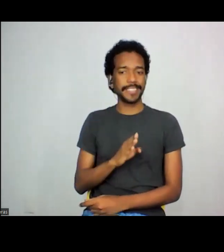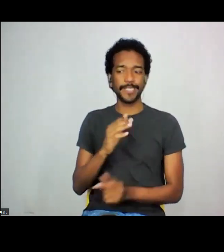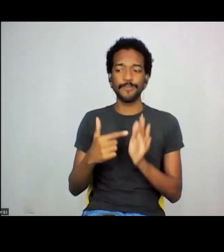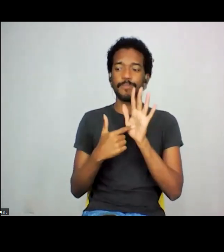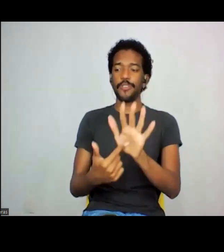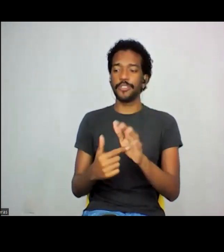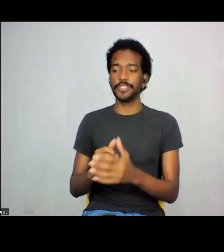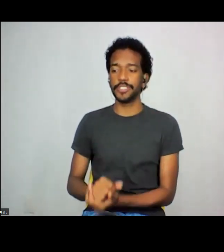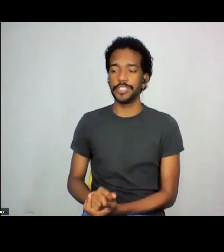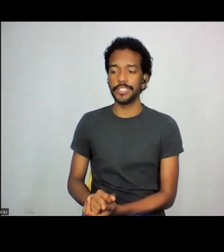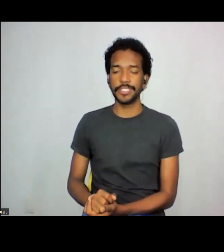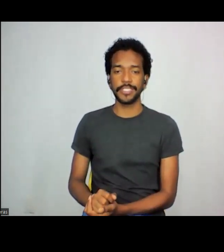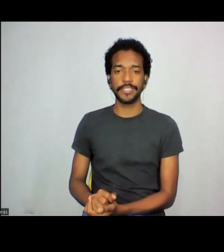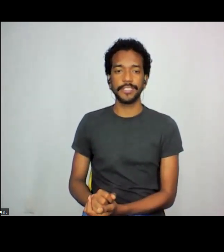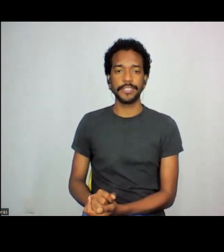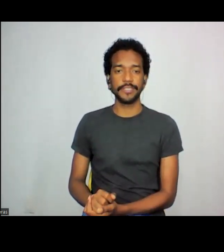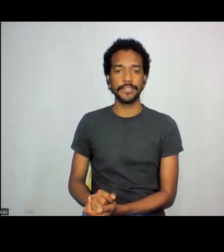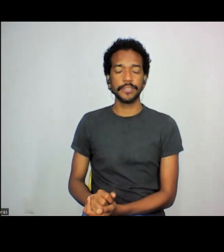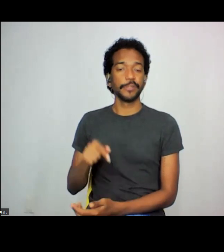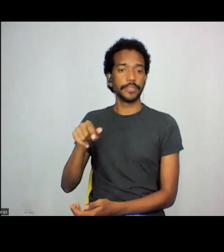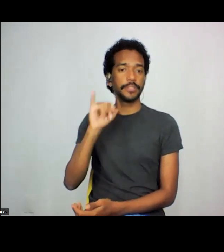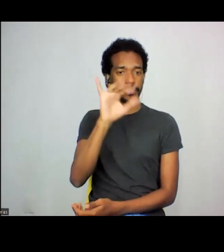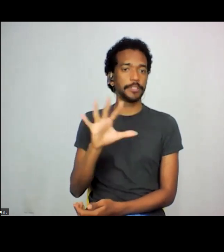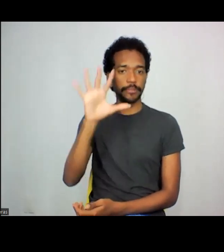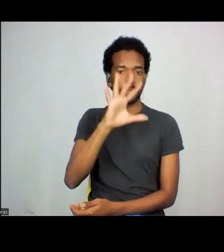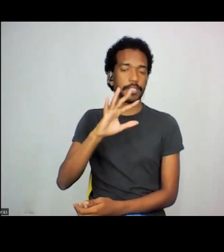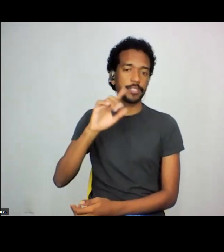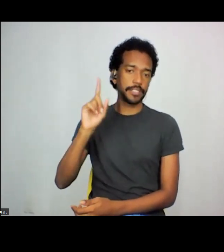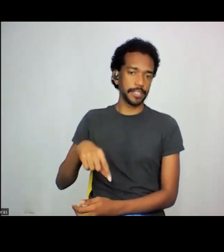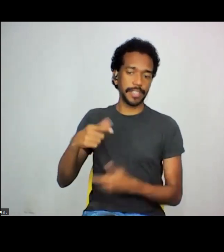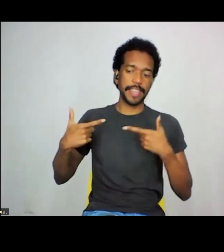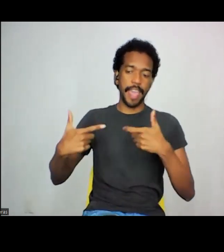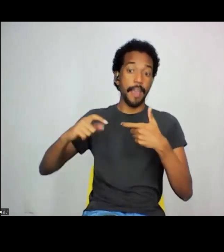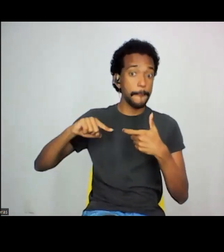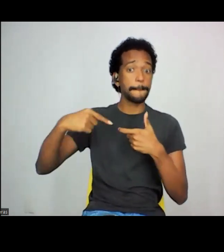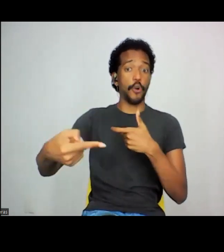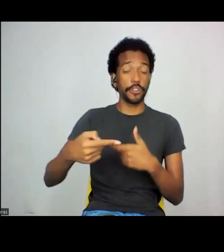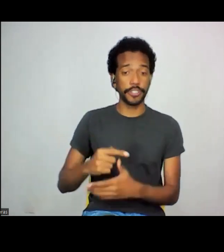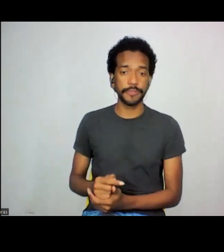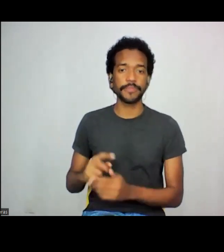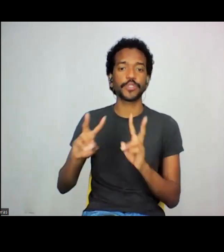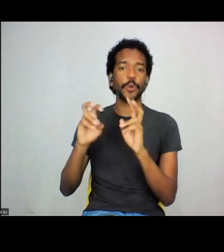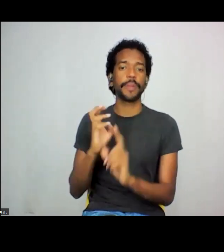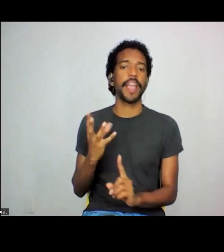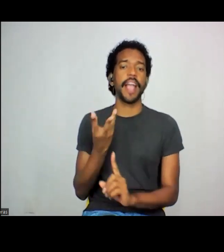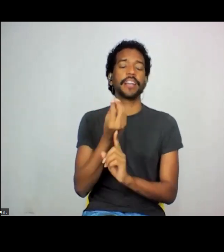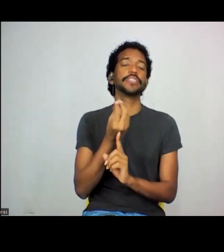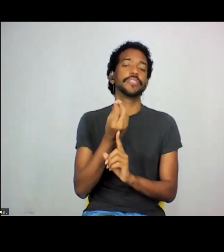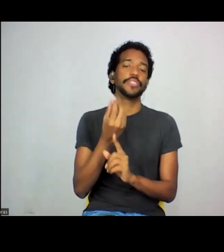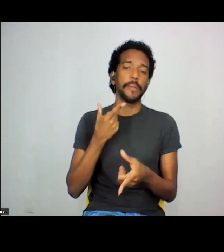né, que é essa imagem pós-guerra da arte japonesa tradicional